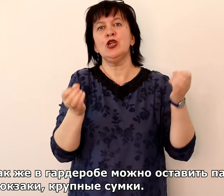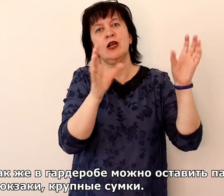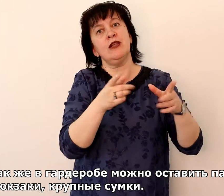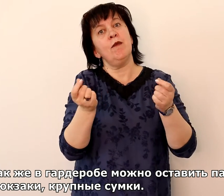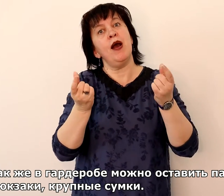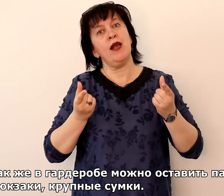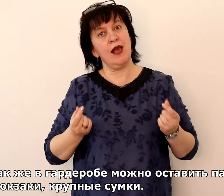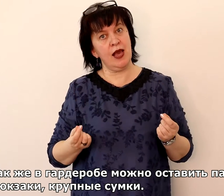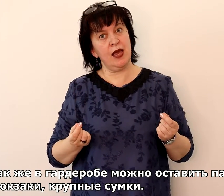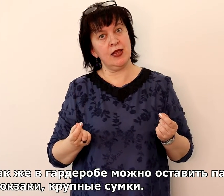сумки.